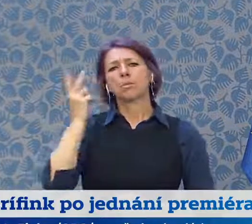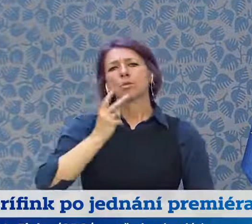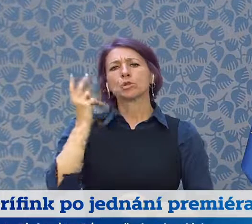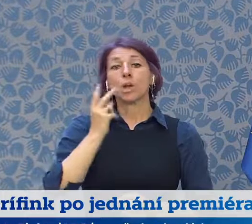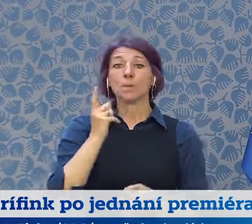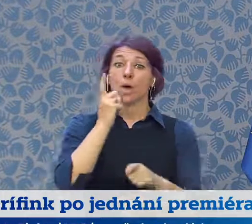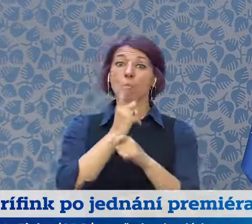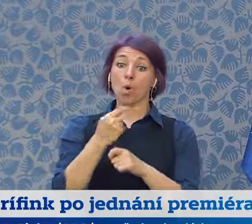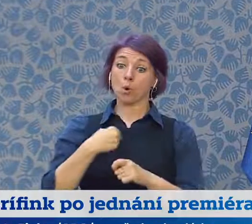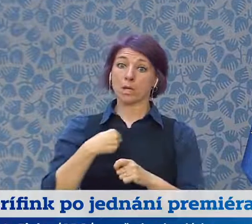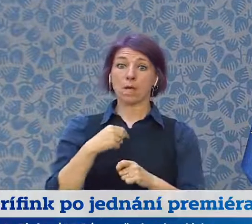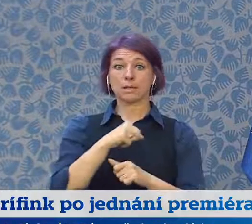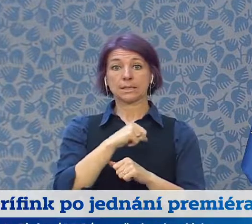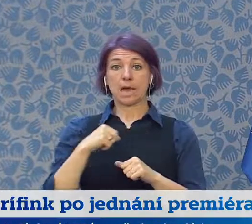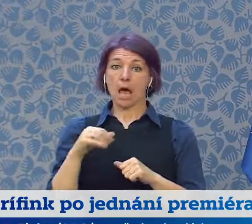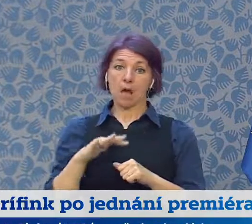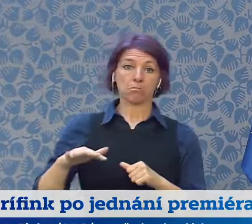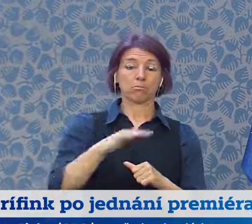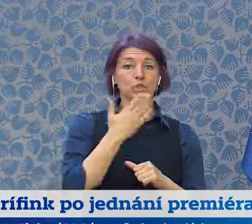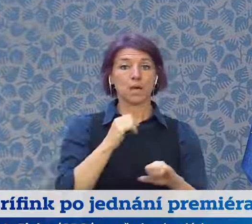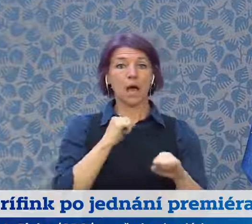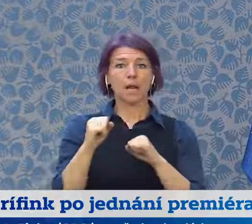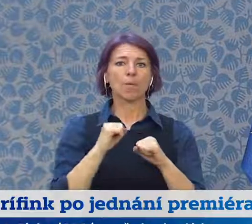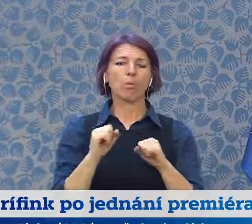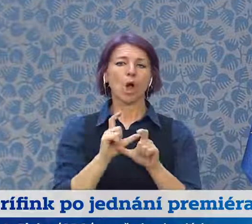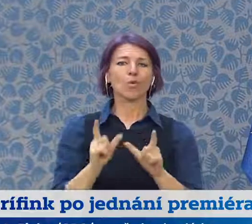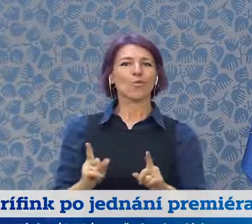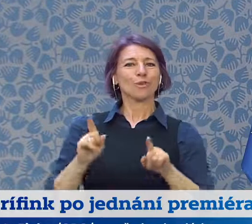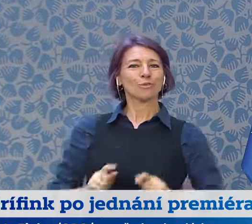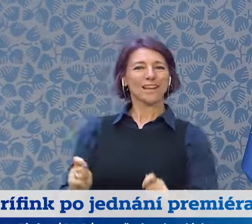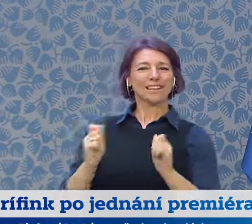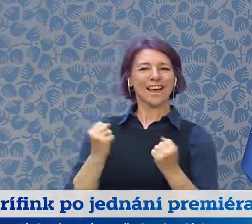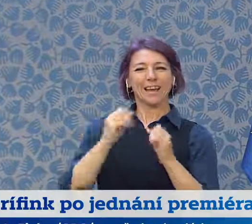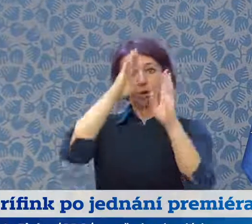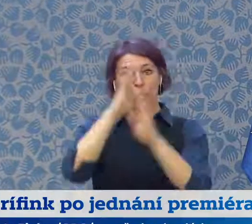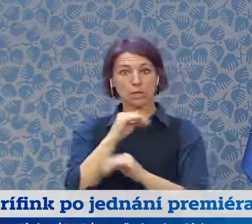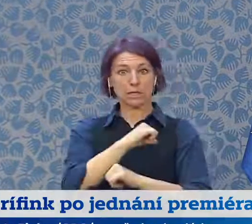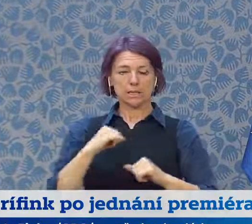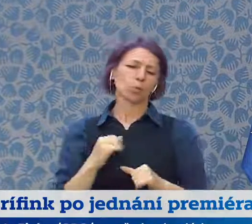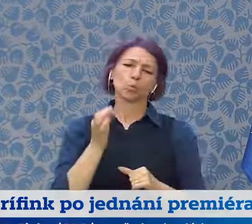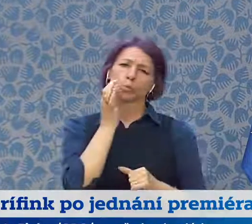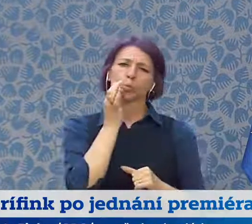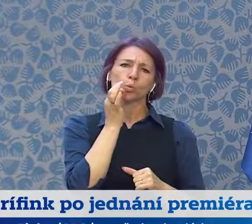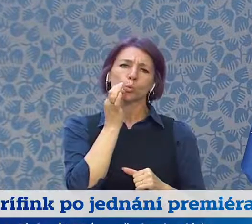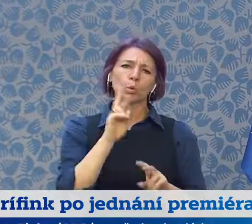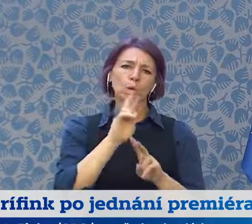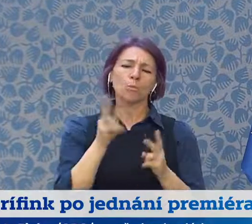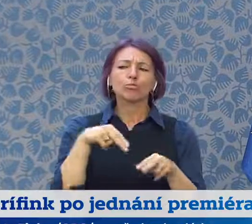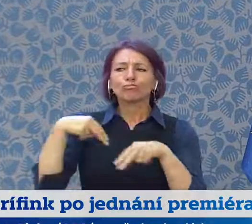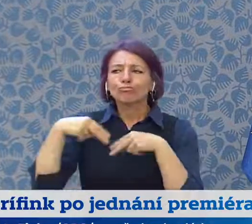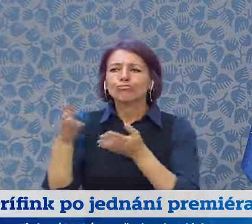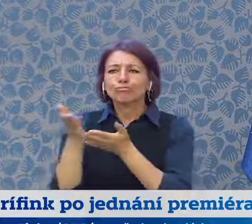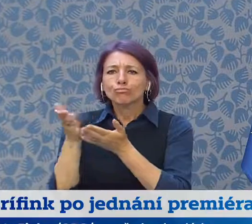jenom rozhodnutí České republiky jako předsednické země. My jsme dnes v jiné situaci, než jsme byli v tom prvním